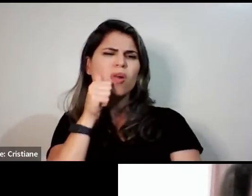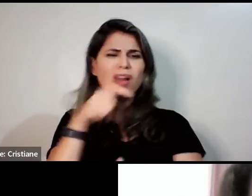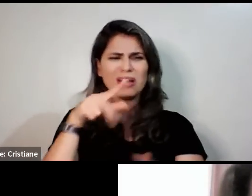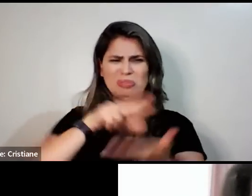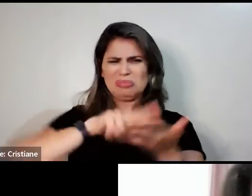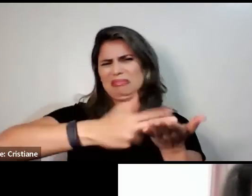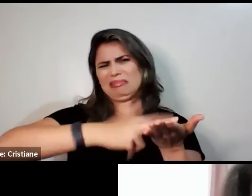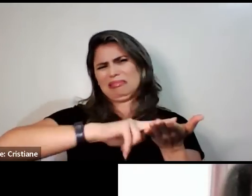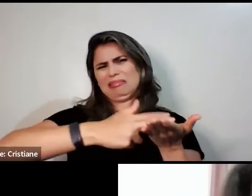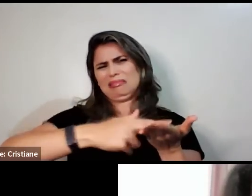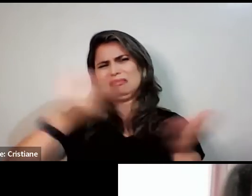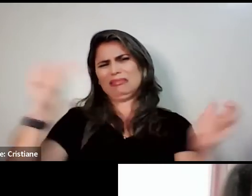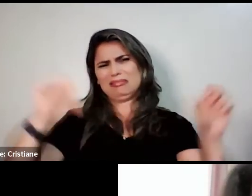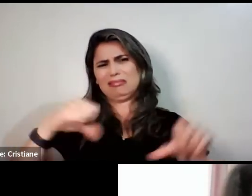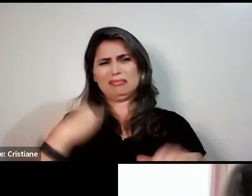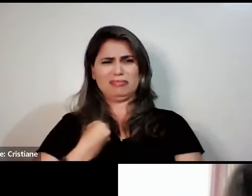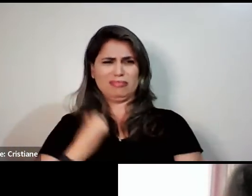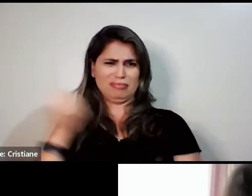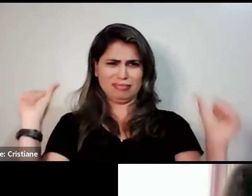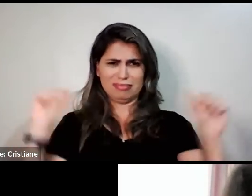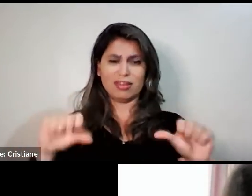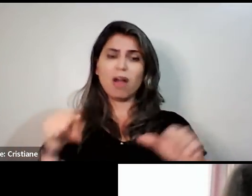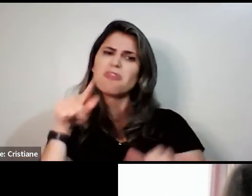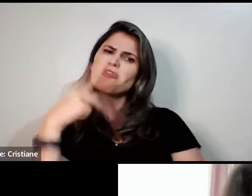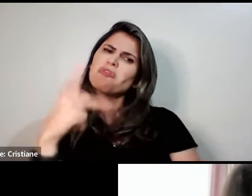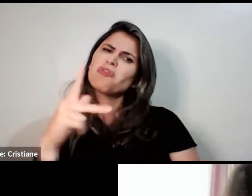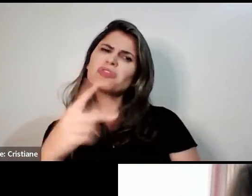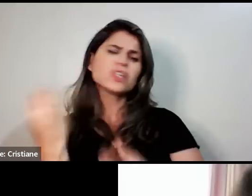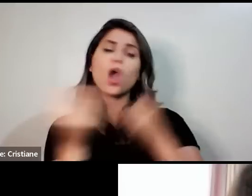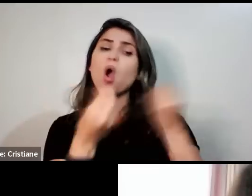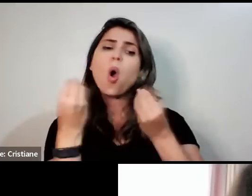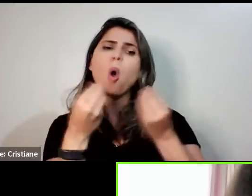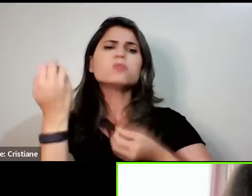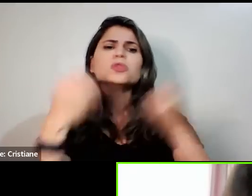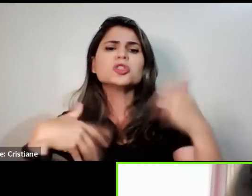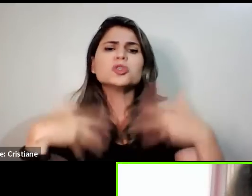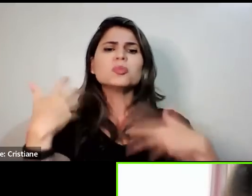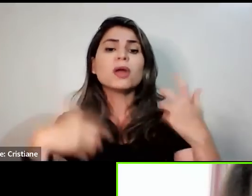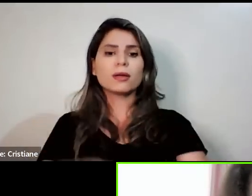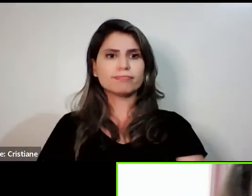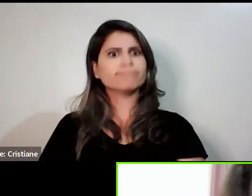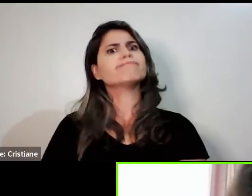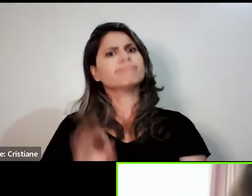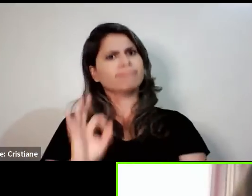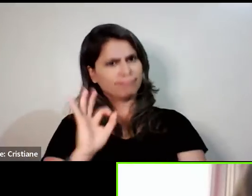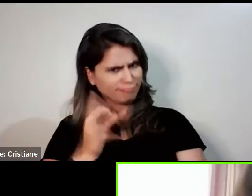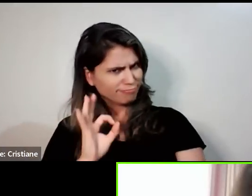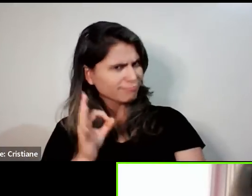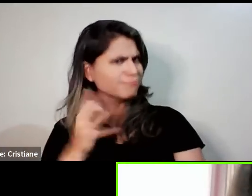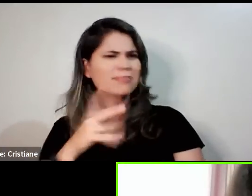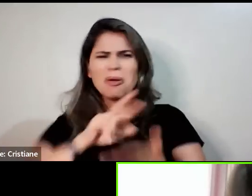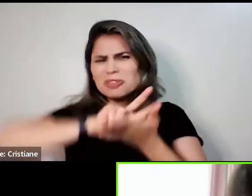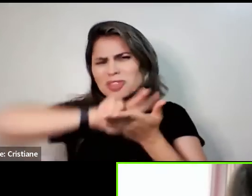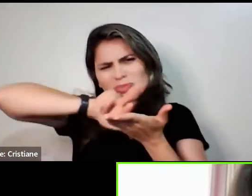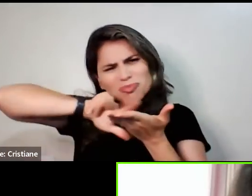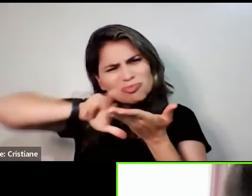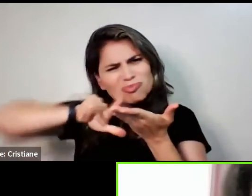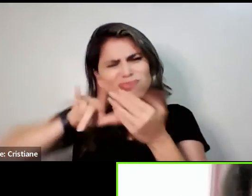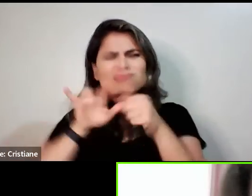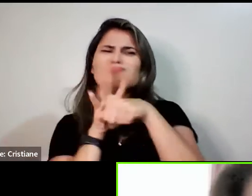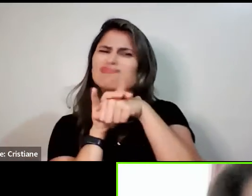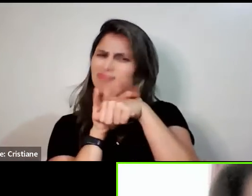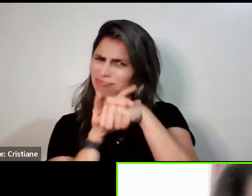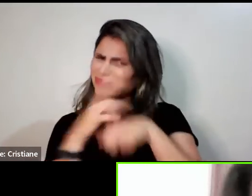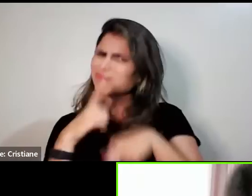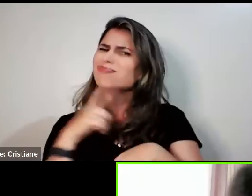Era mais ou menos assim que você se encontrava? Sim, eram muitos problemas mesmo. Era um